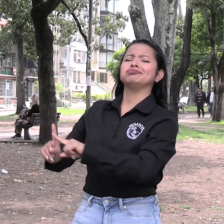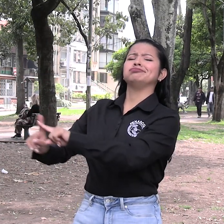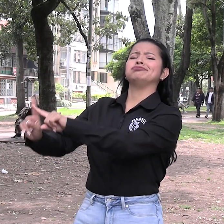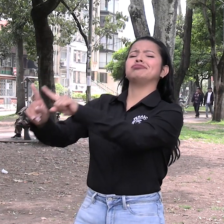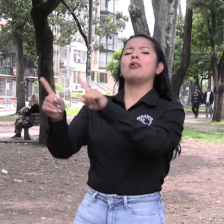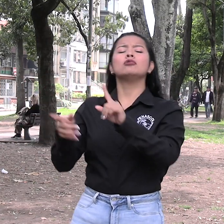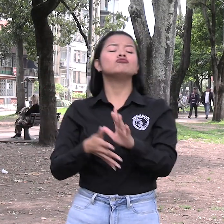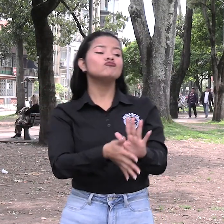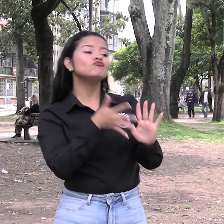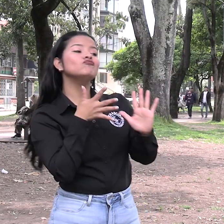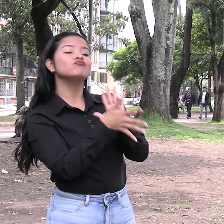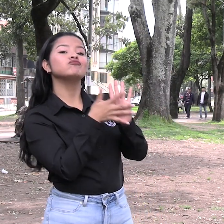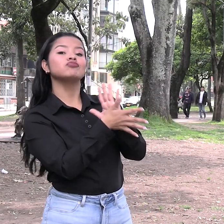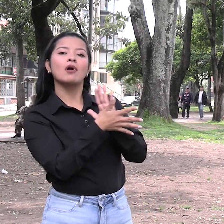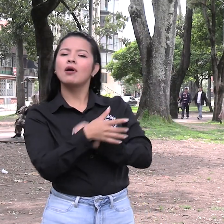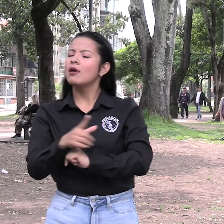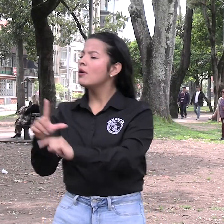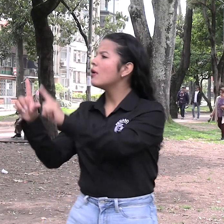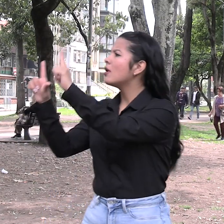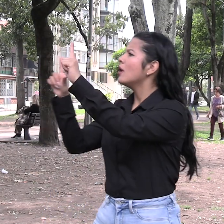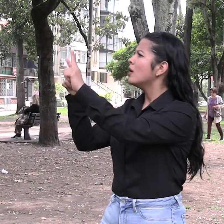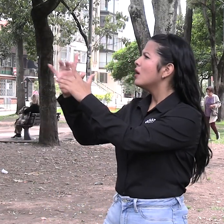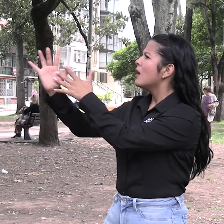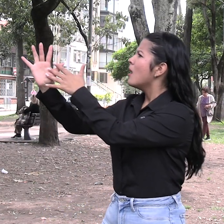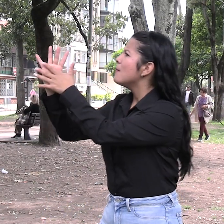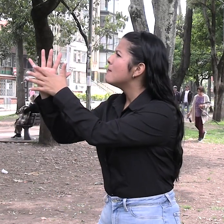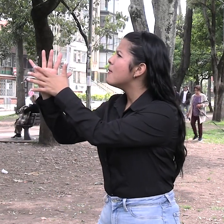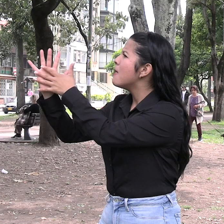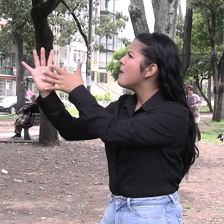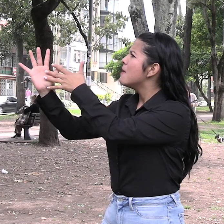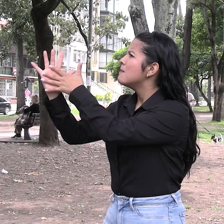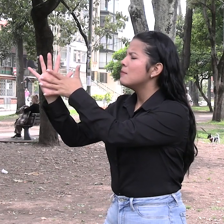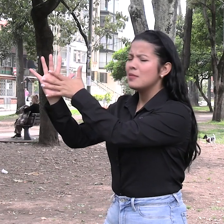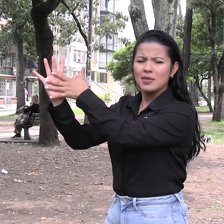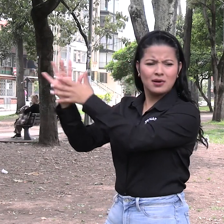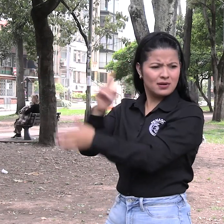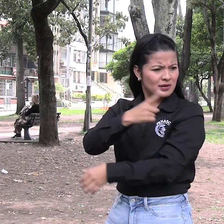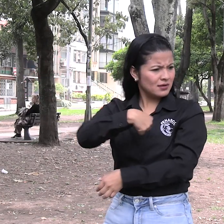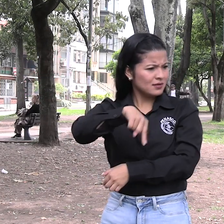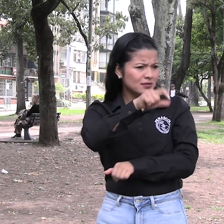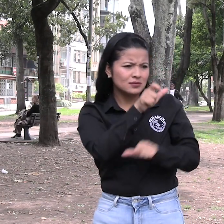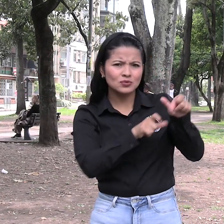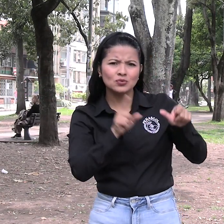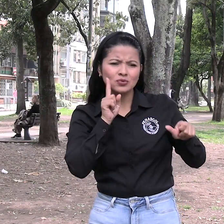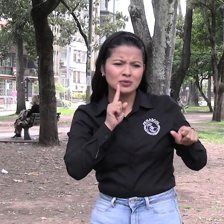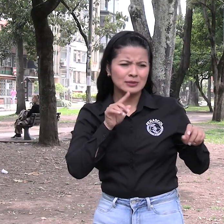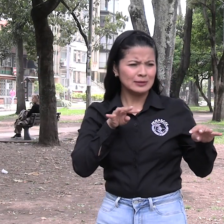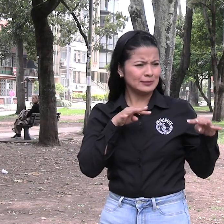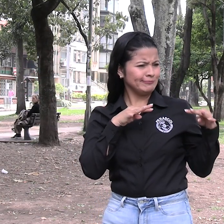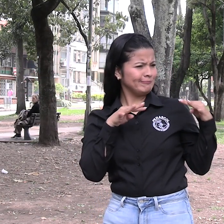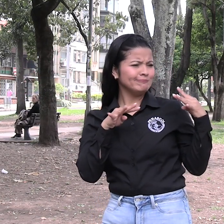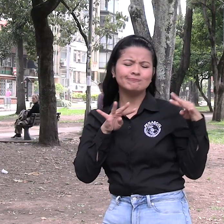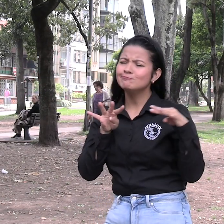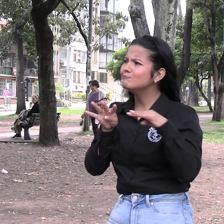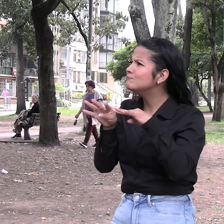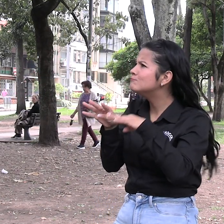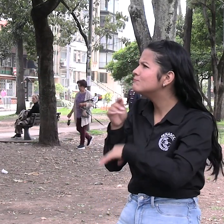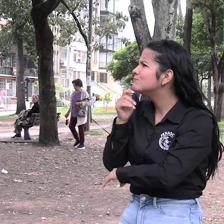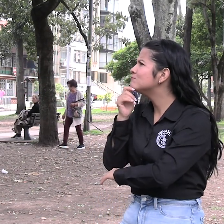Estas emisiones de largo alcance anteriormente eran vistas por personas sordas sin una comprensión del mensaje de las